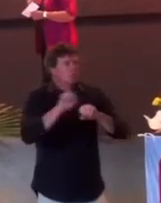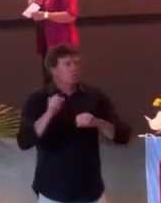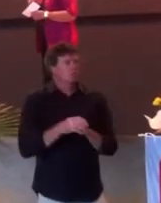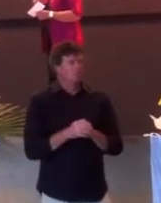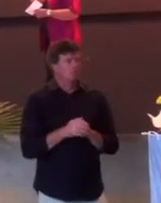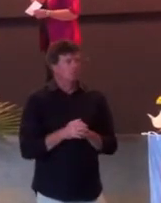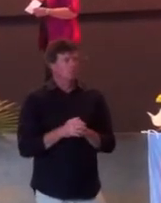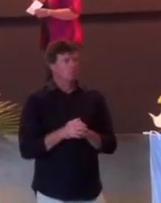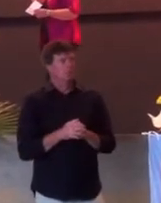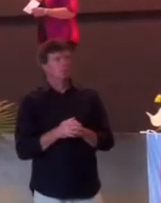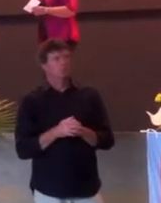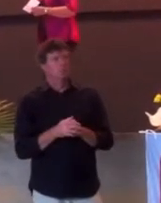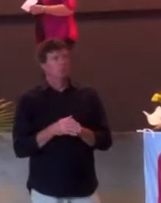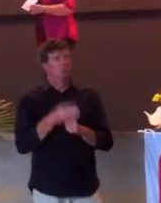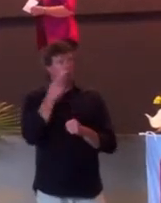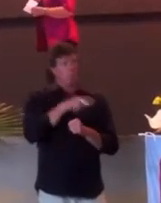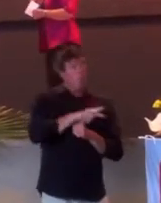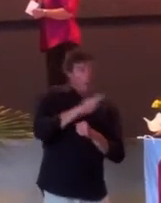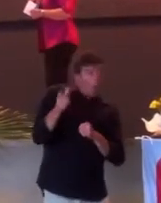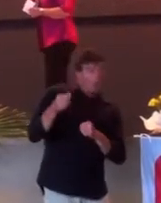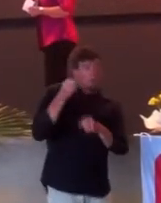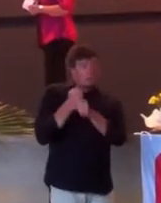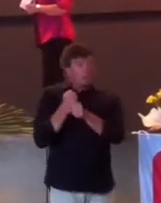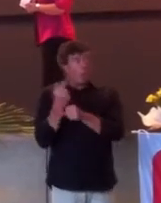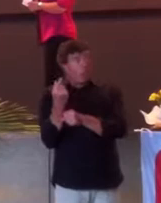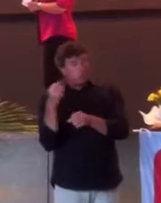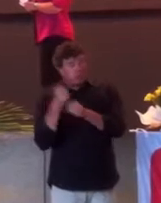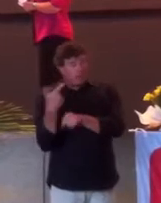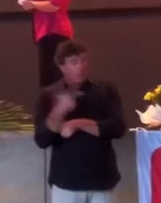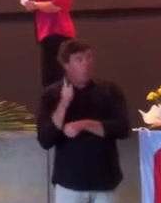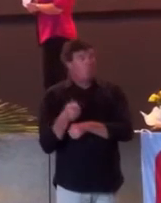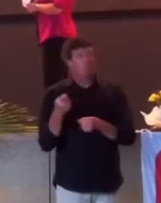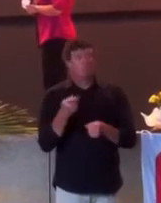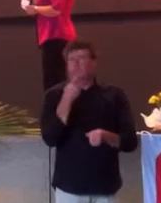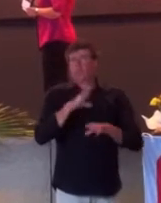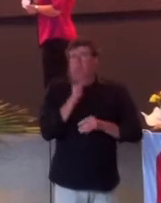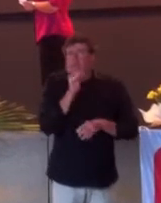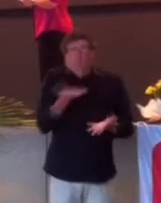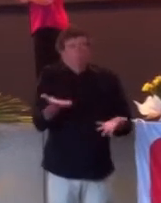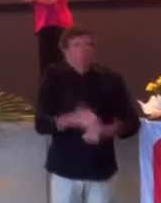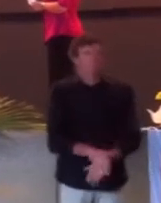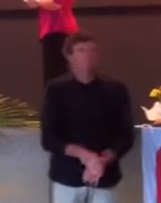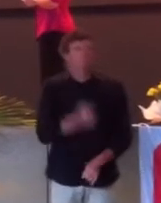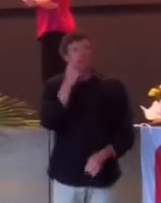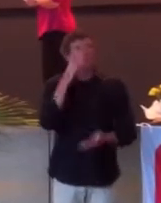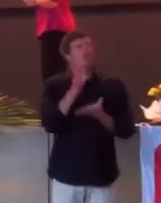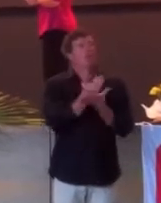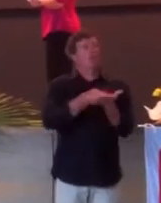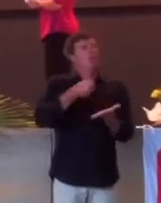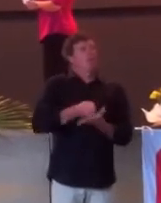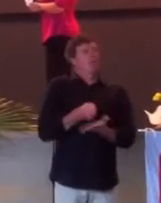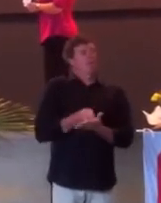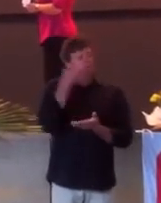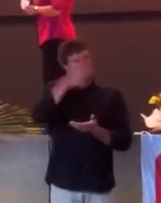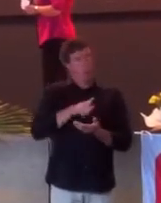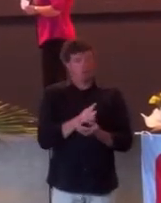avec potentiellement monsieur ou madame qui travaille en même côté. Et ça, ça n'est juste pas admissible dans des sociétés comme les autres. Et je pense que le salaire minimum, c'est